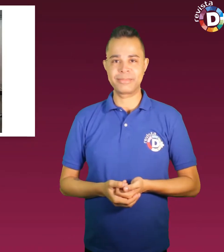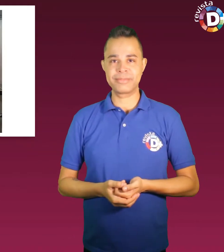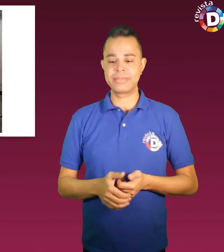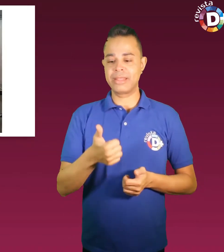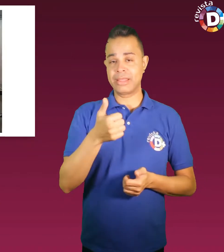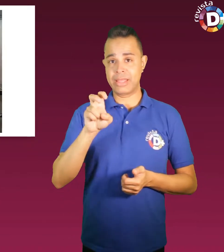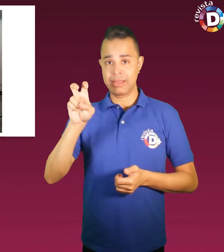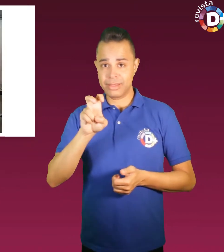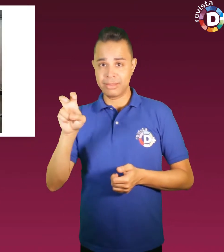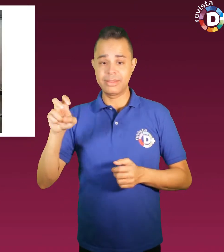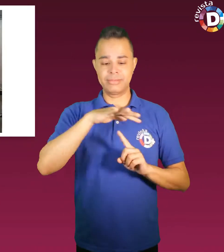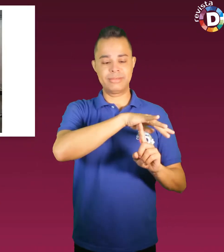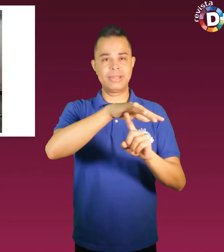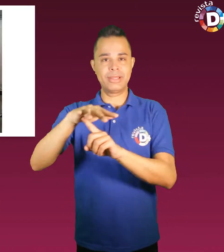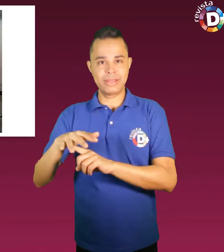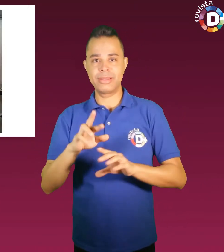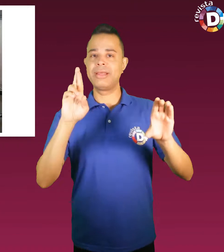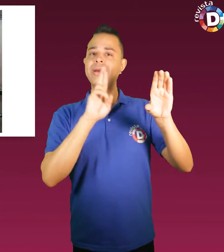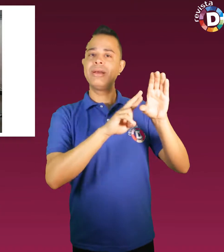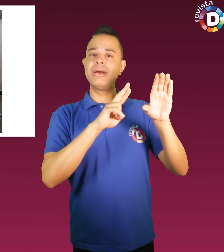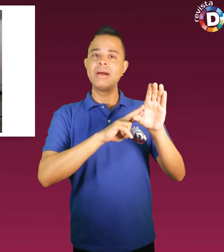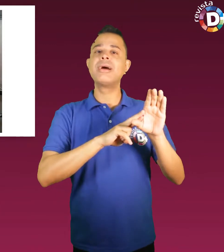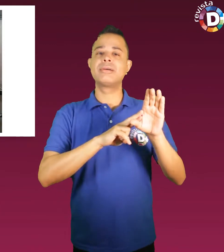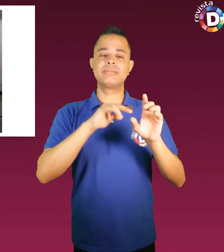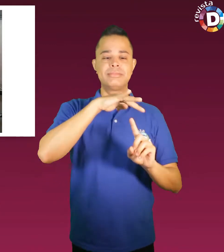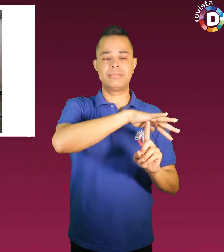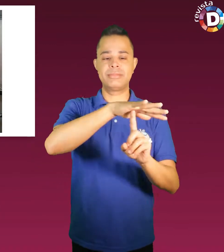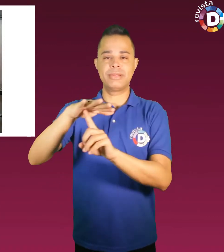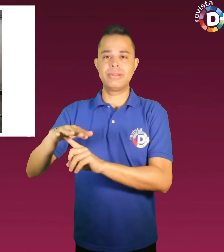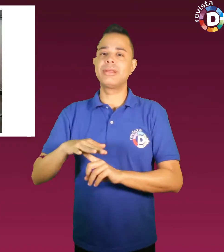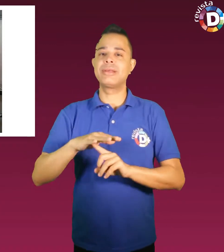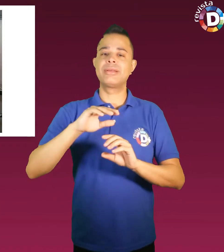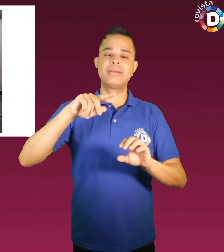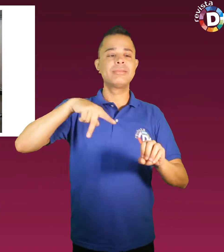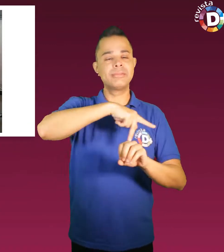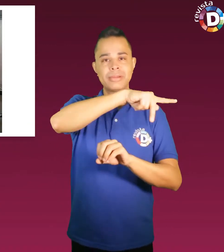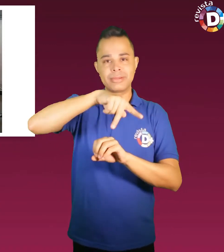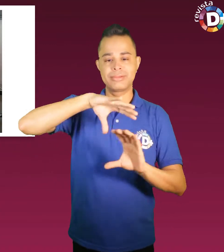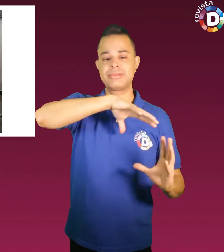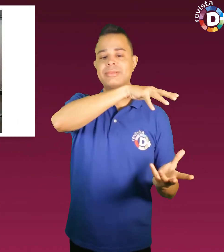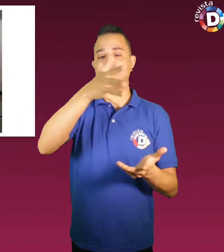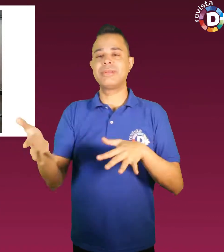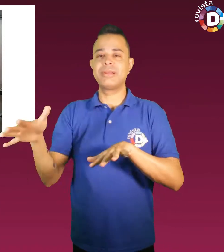15ª edição da Reatec, Feira Internacional de Tecnologias em Reabilitação, Inclusão e